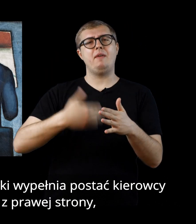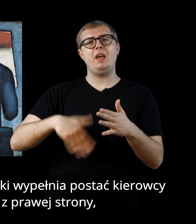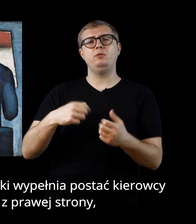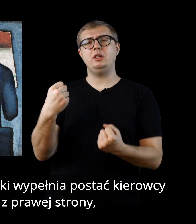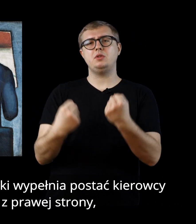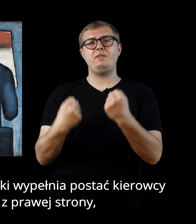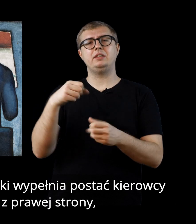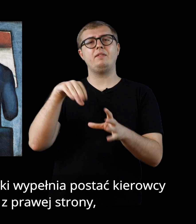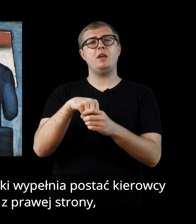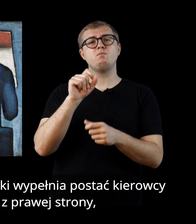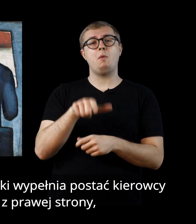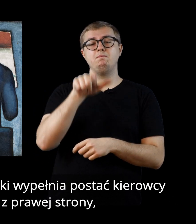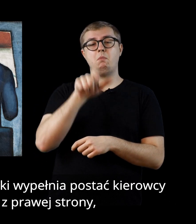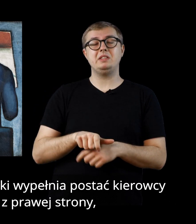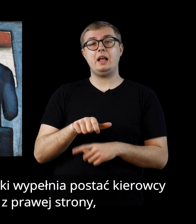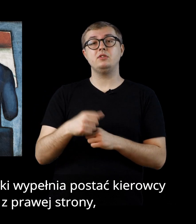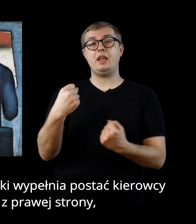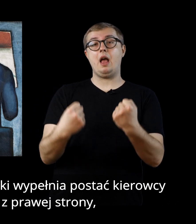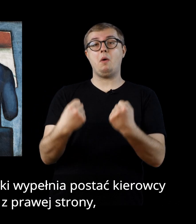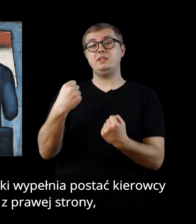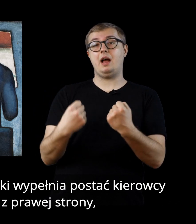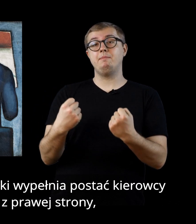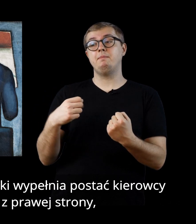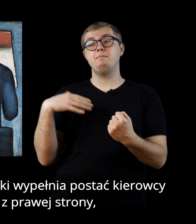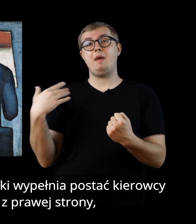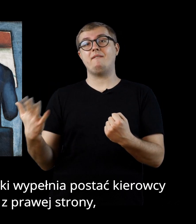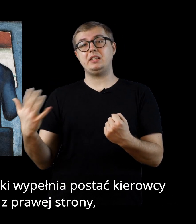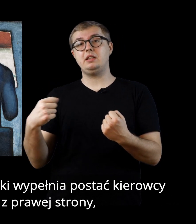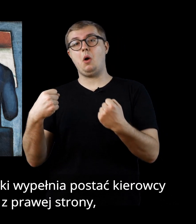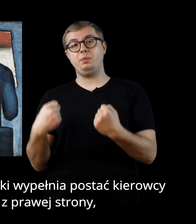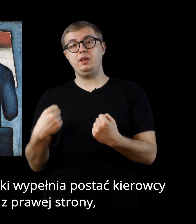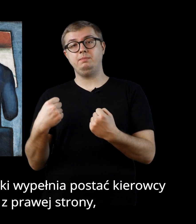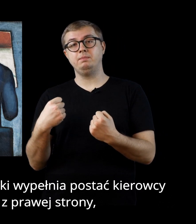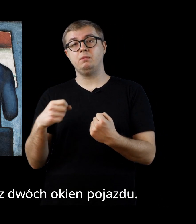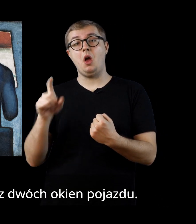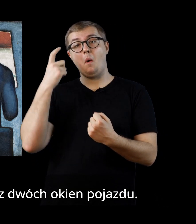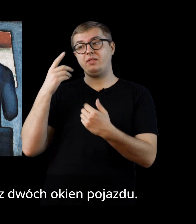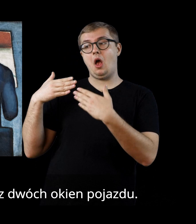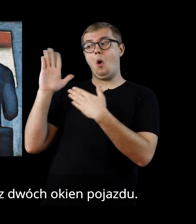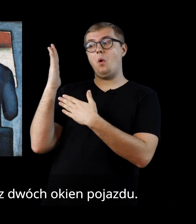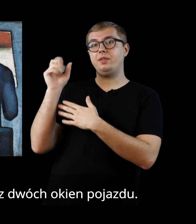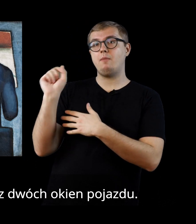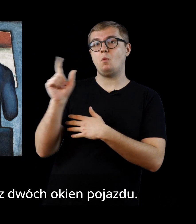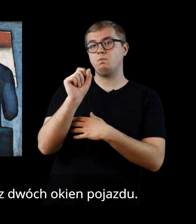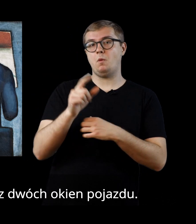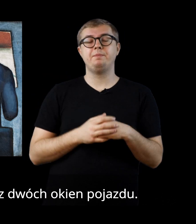Błękitne wnętrze szoferki wypełnia postać kierowcy siedzącego z prawej strony, tuż przed jednym z dwóch okien pojazdu.